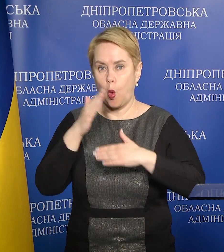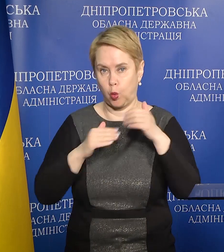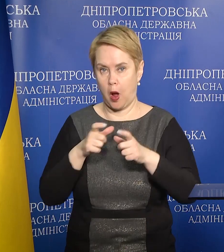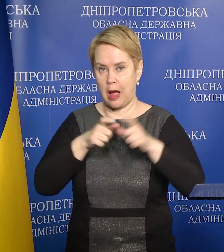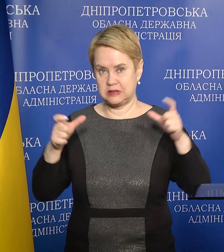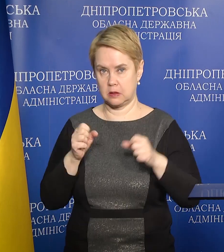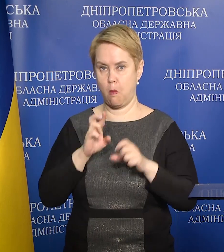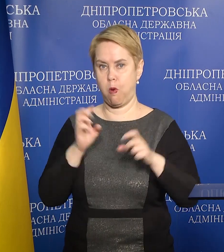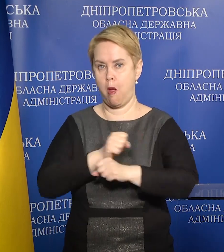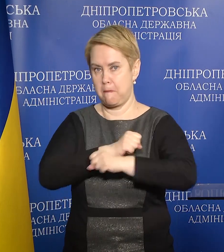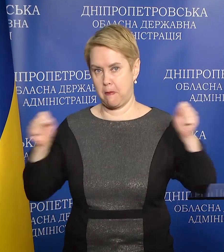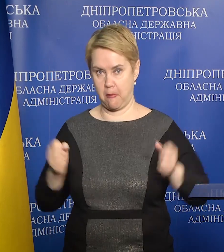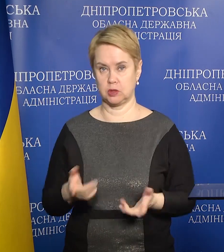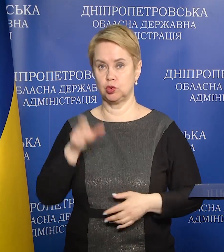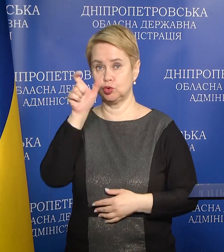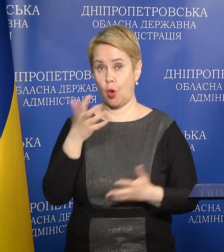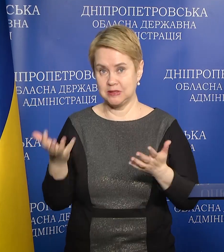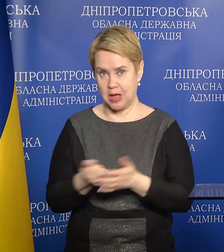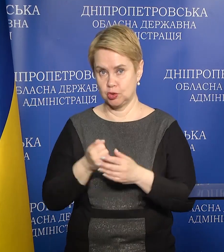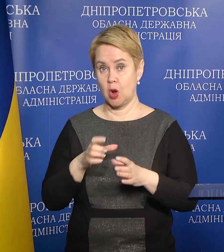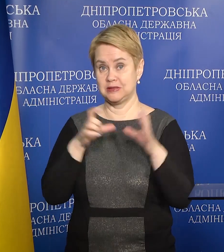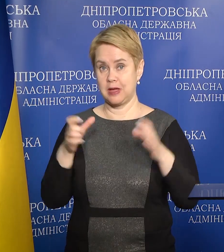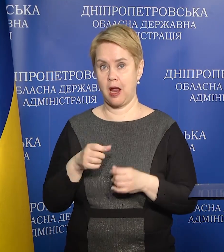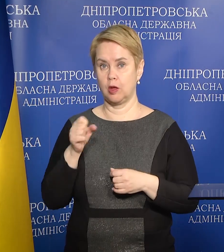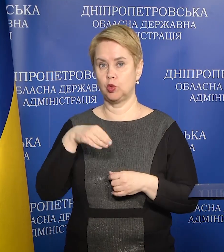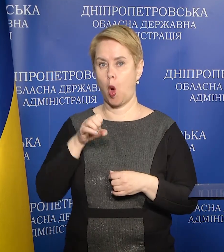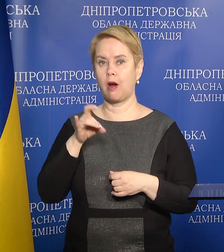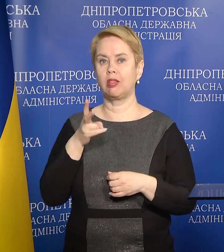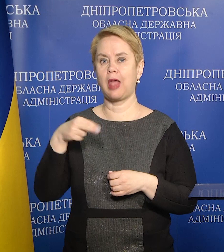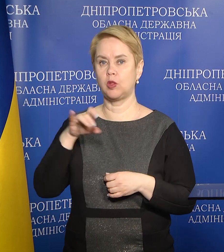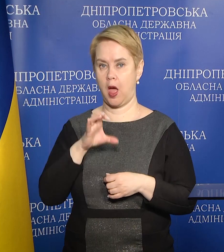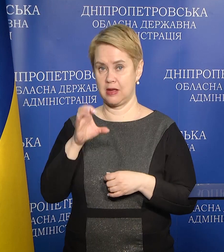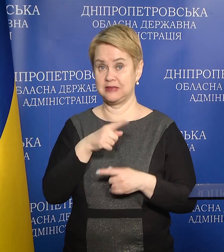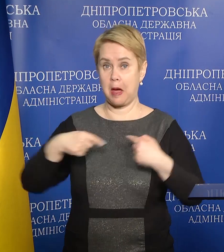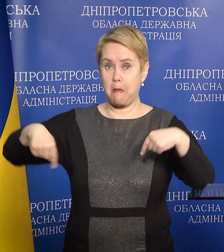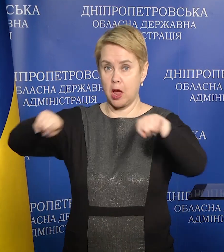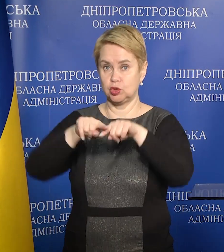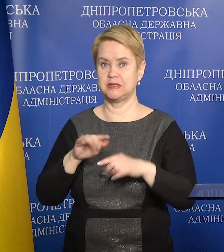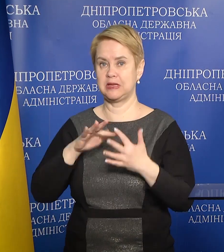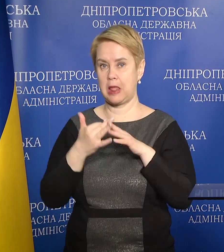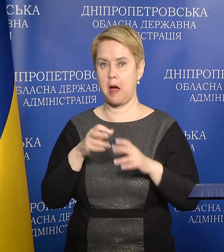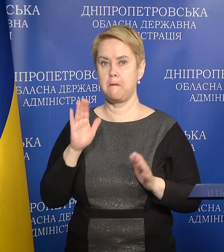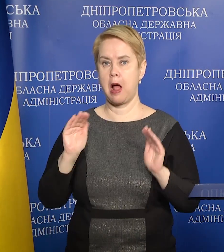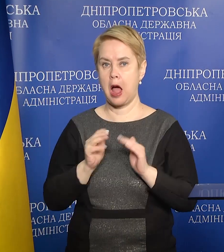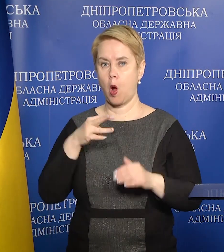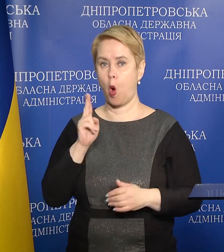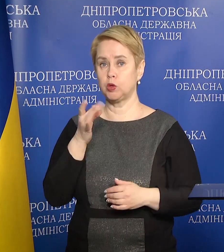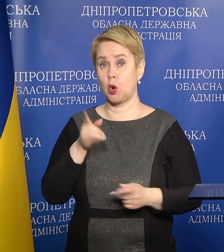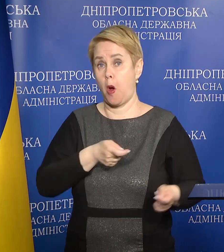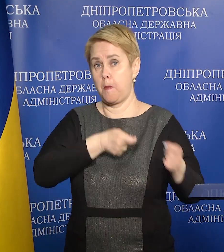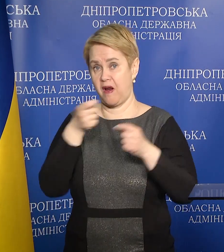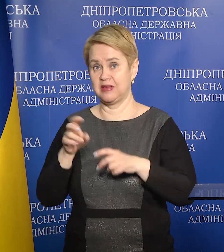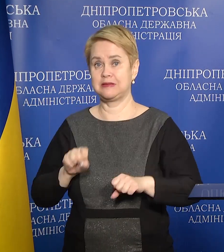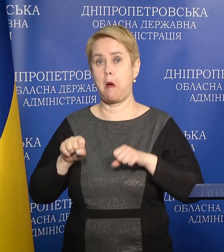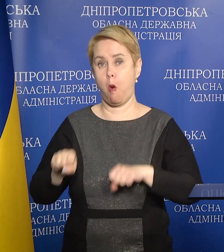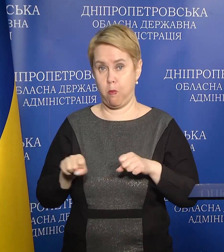касетні боєприпаси. Чоловік знайшов снаряд від Торнадо-С за межами села Мила Костромка. Він перевез у його